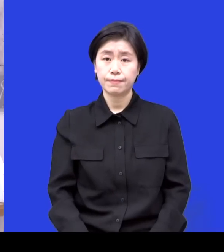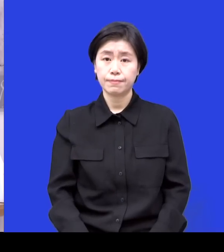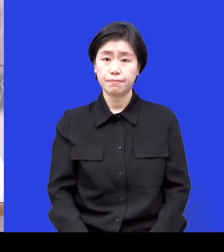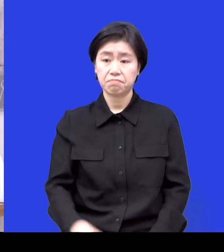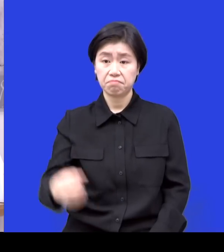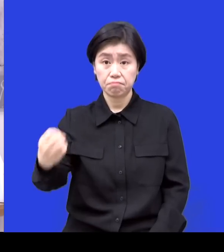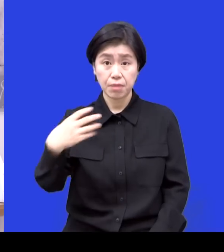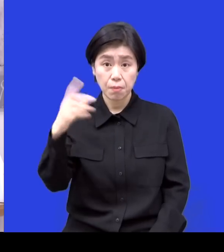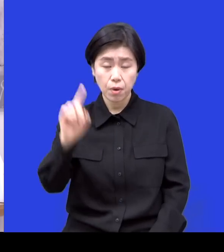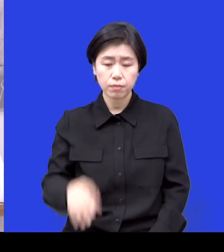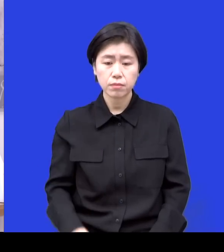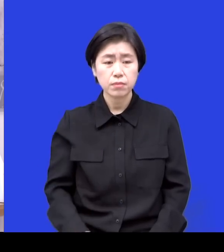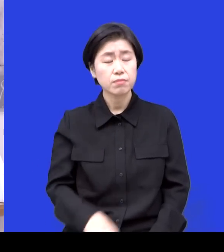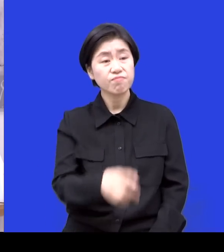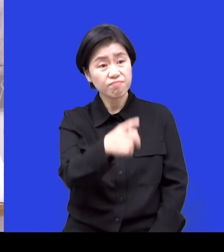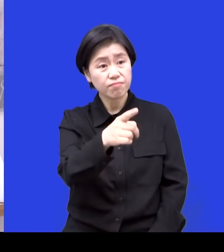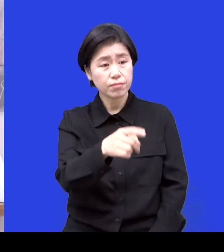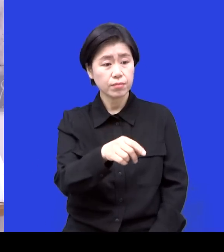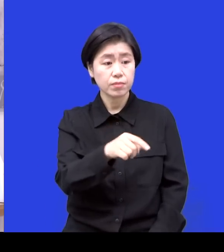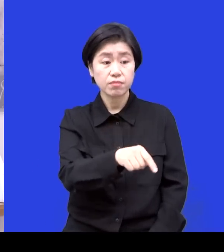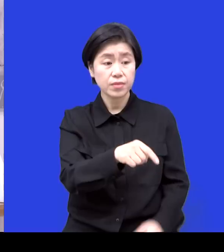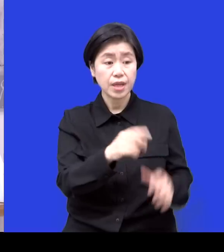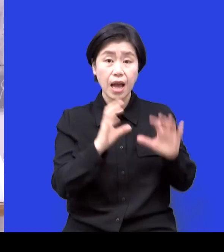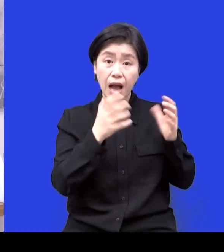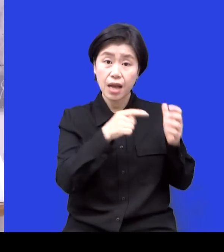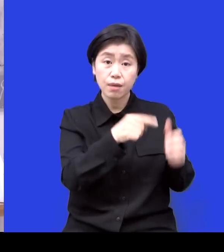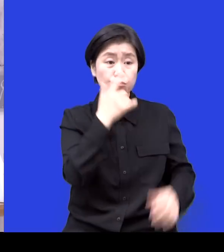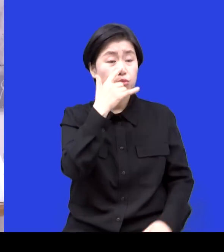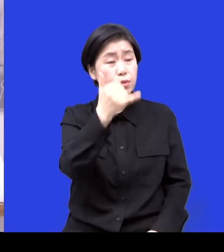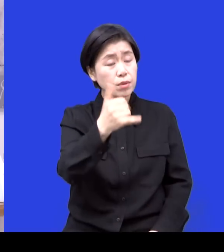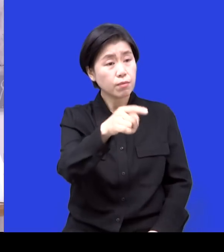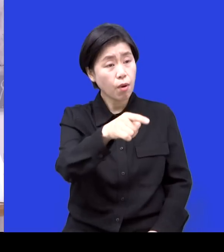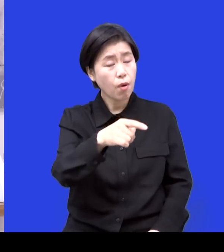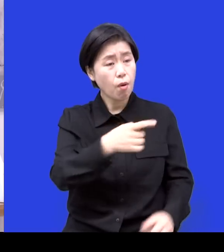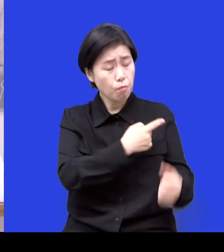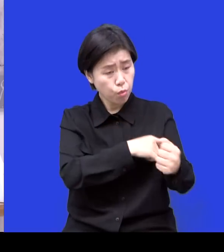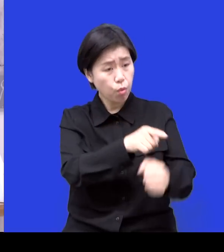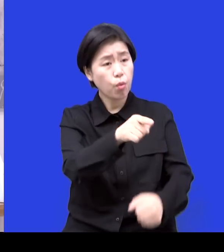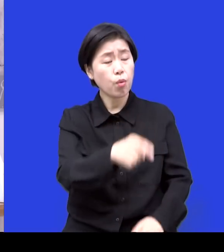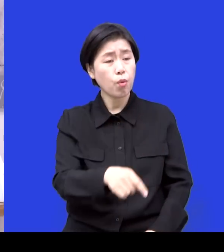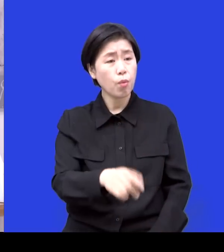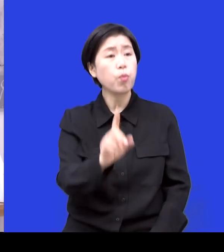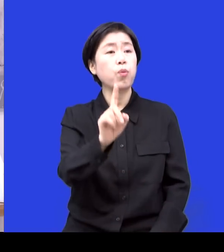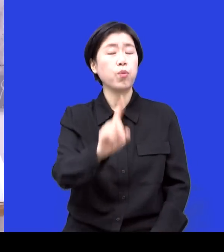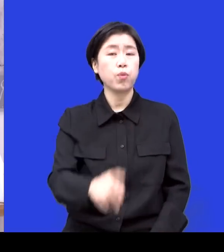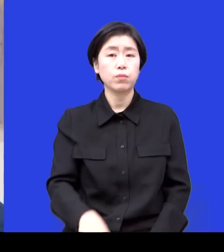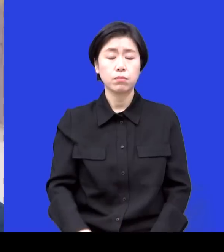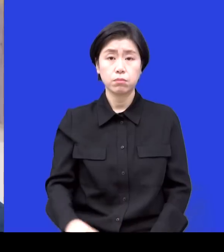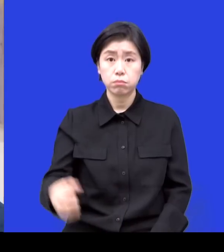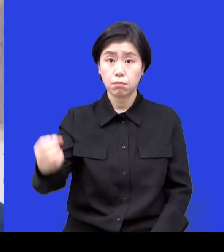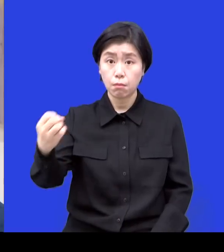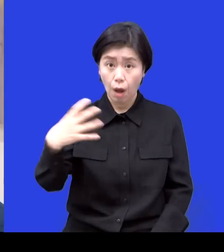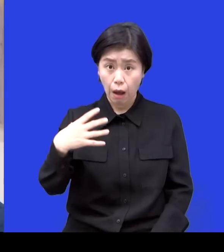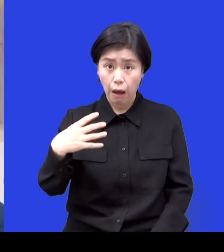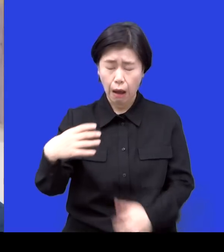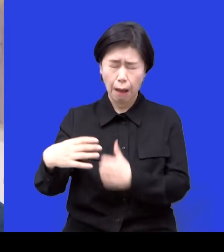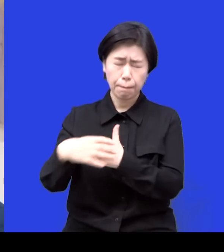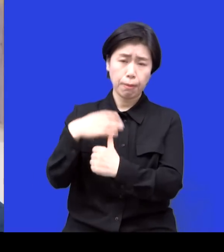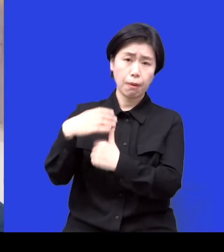뭐 부모냐 왜 나서서 이러냐 이런 얘기를 뭐 했어요. 뭐 여러 가지 내부적인 얘기가